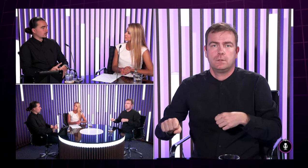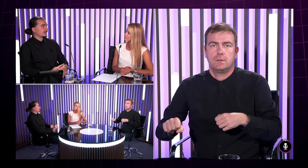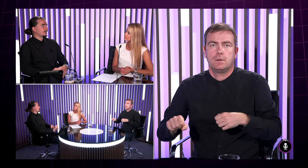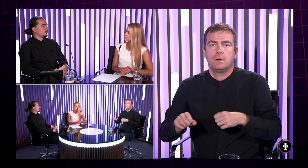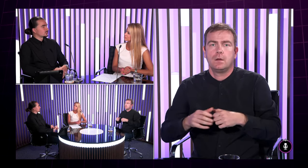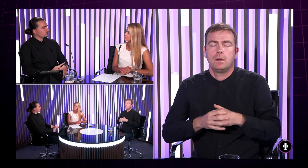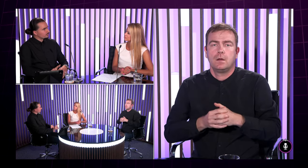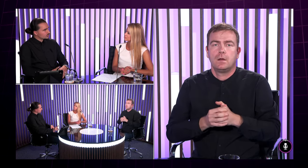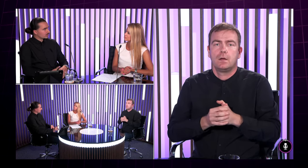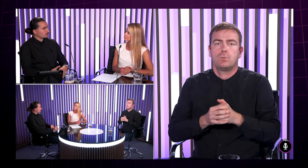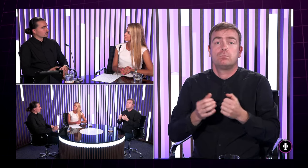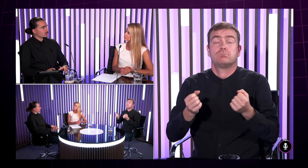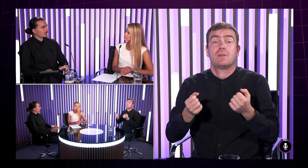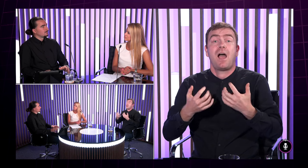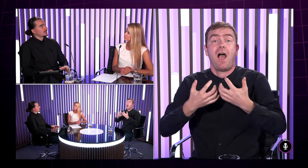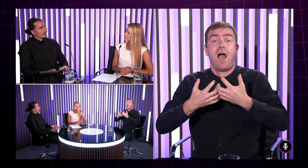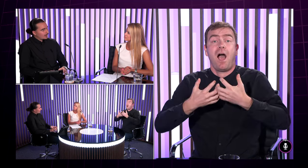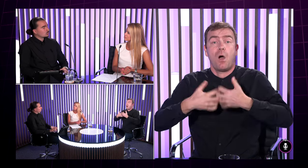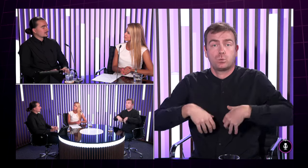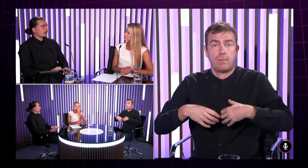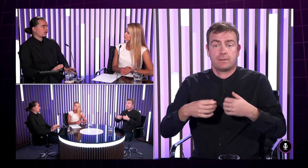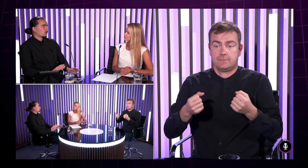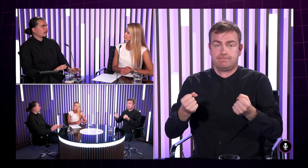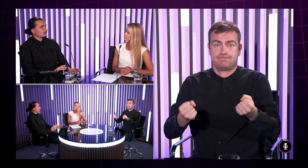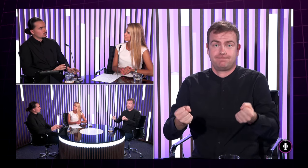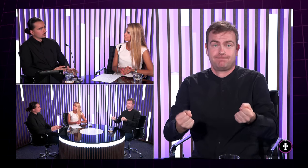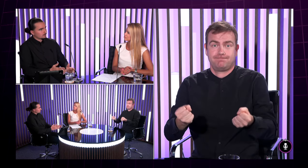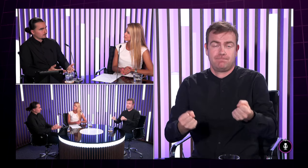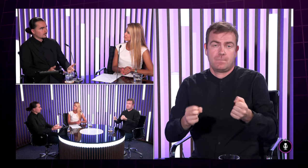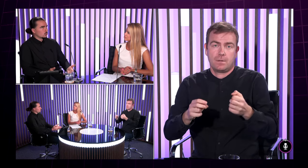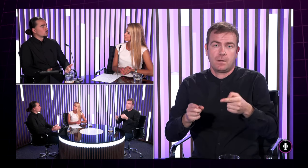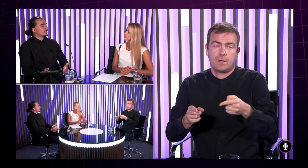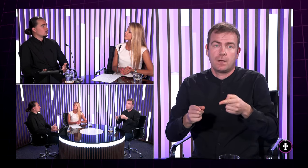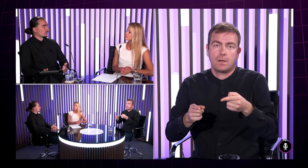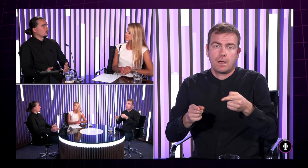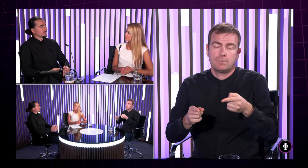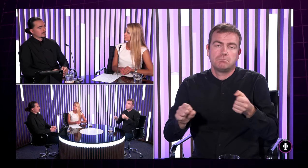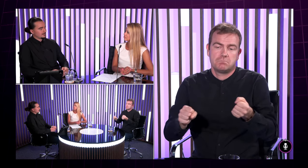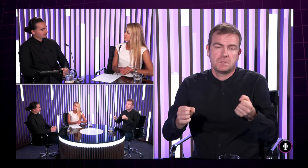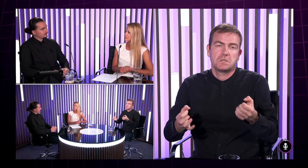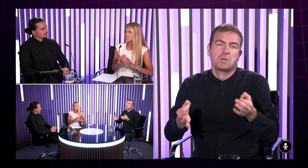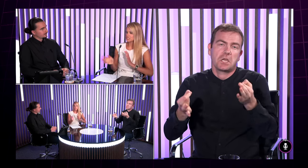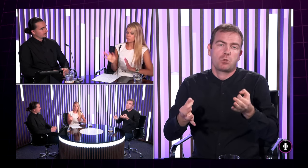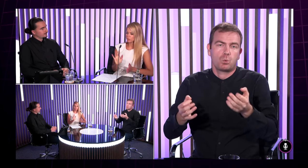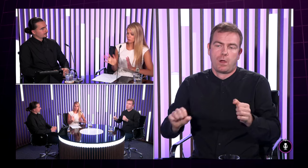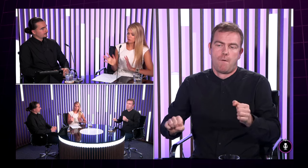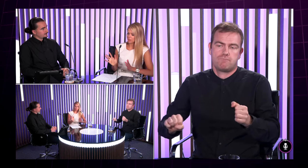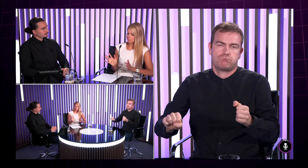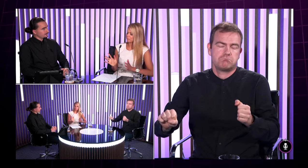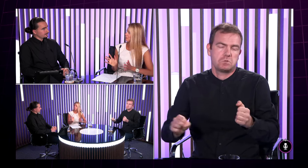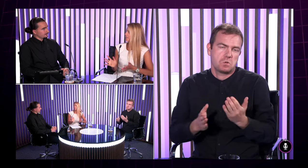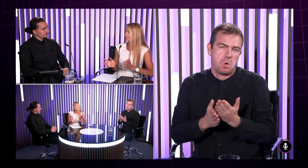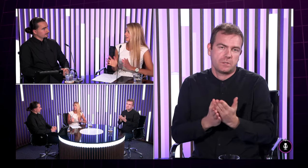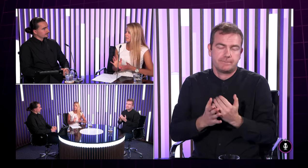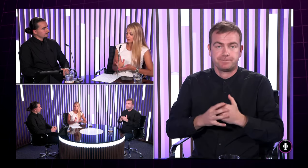počuje keď tie odáčky idú vyššie alebo niečo čiže tá automatická prevodovka je pre nich možno trošku jednoduchšia na ovládanie keď ste spomenuli už